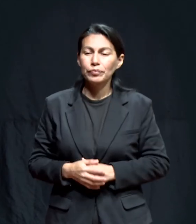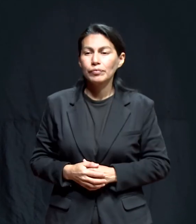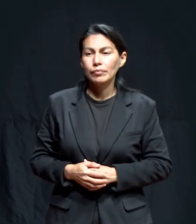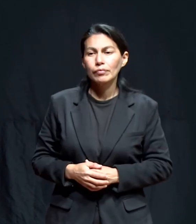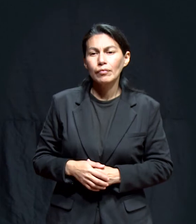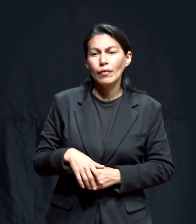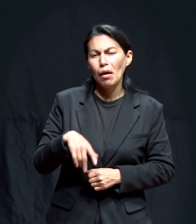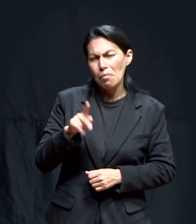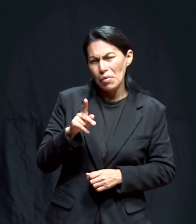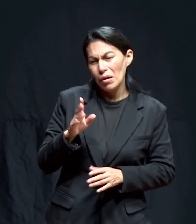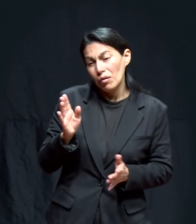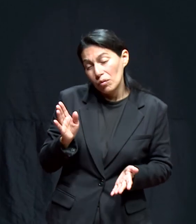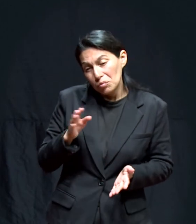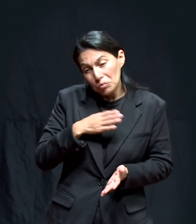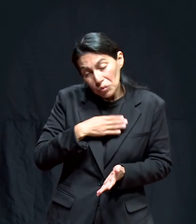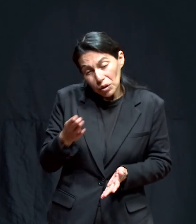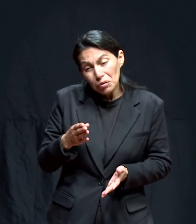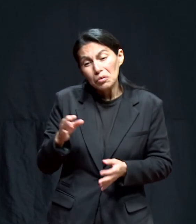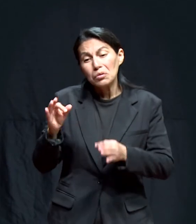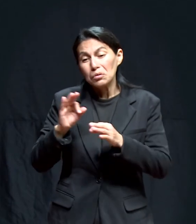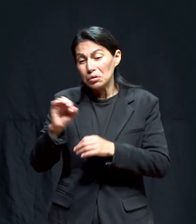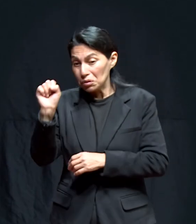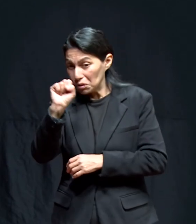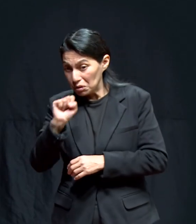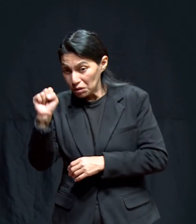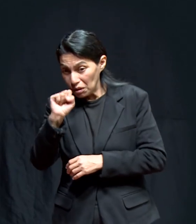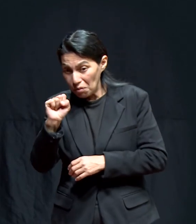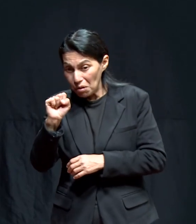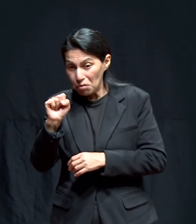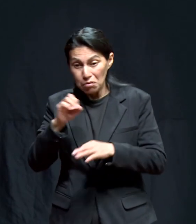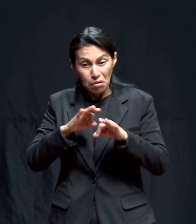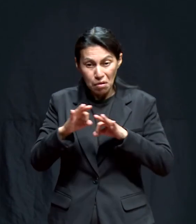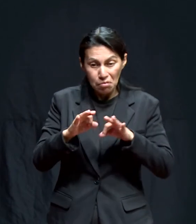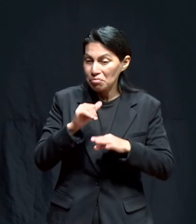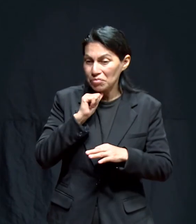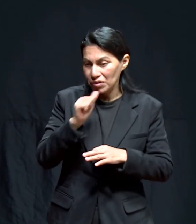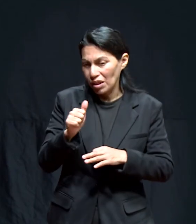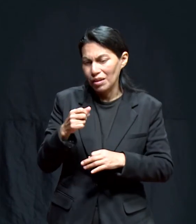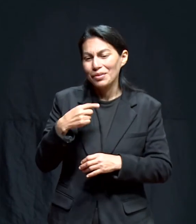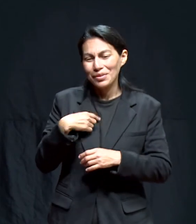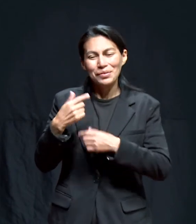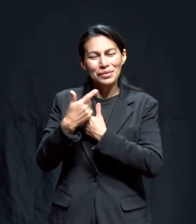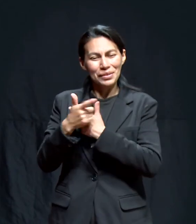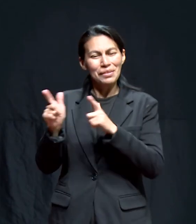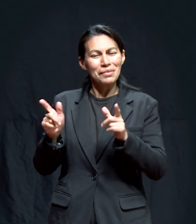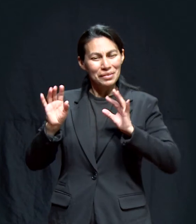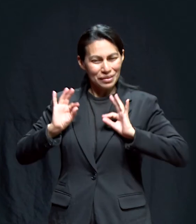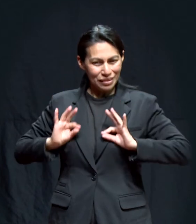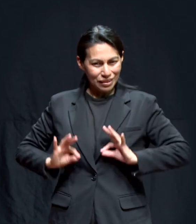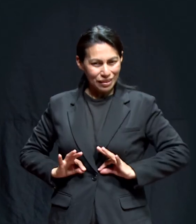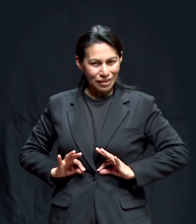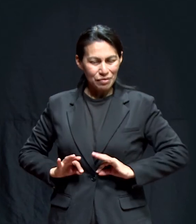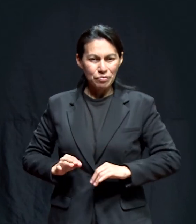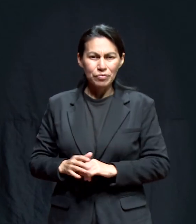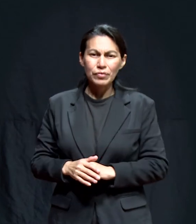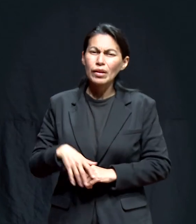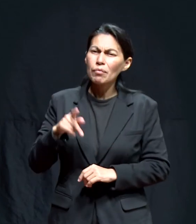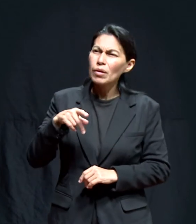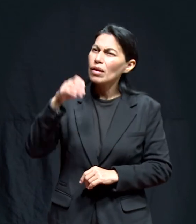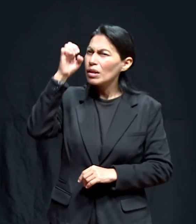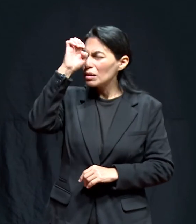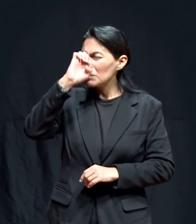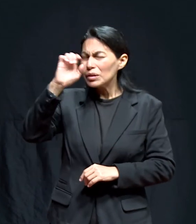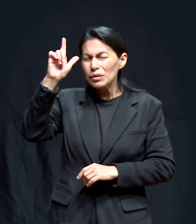Pero fíjese, con esa inquietud me dieron el sábado, yo al final de cuentas dejé el trabajo. Pero